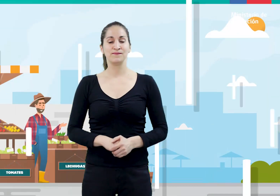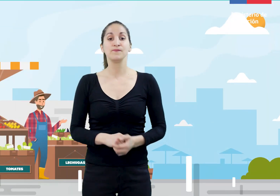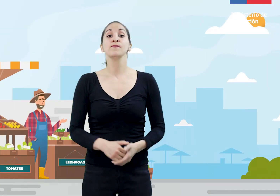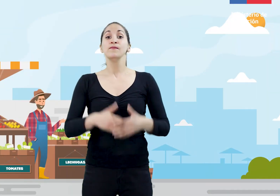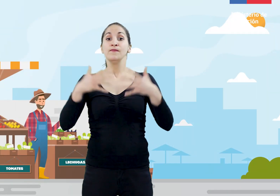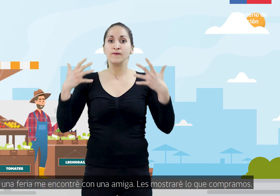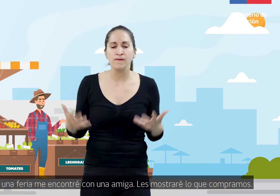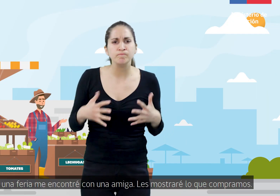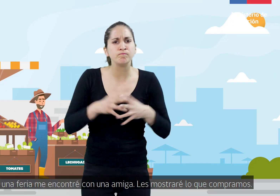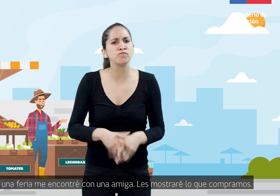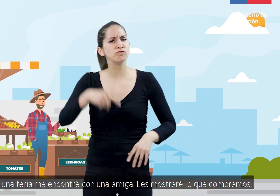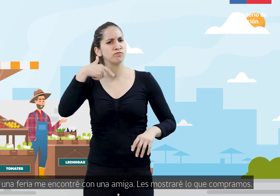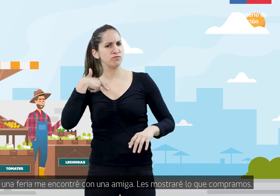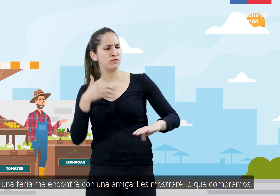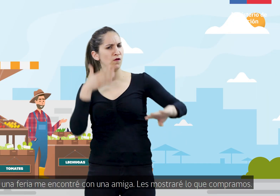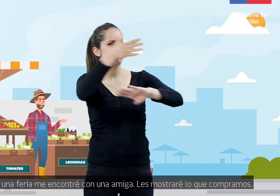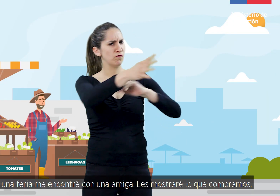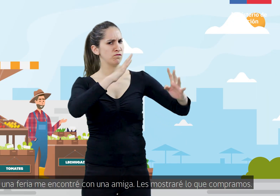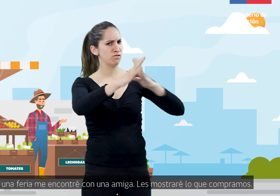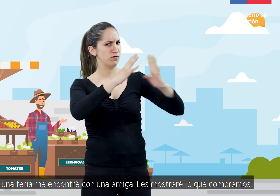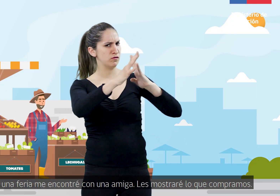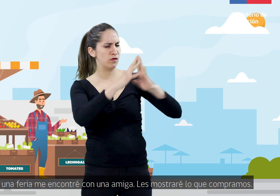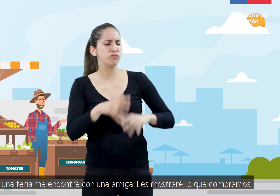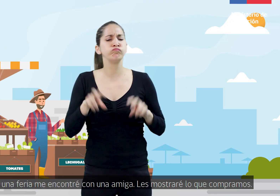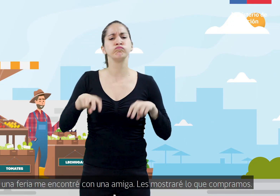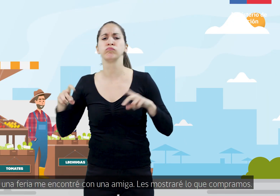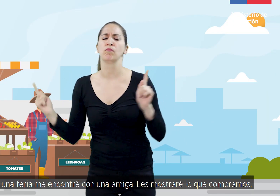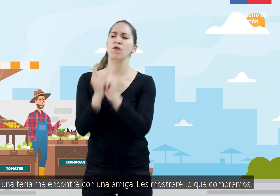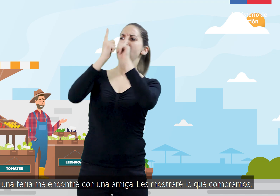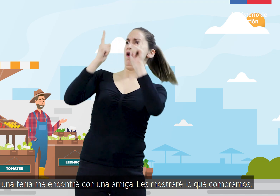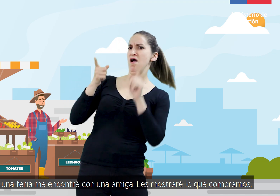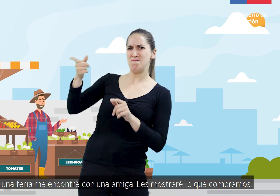En una feria, me encontré con una amiga. Les mostraré lo que compramos.